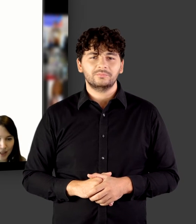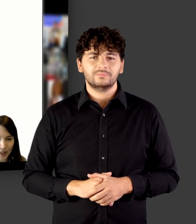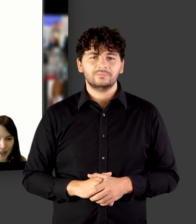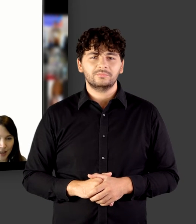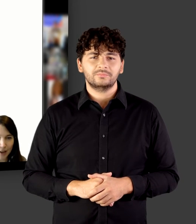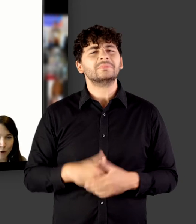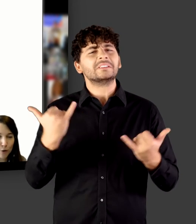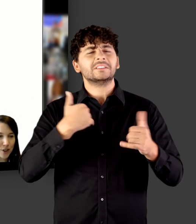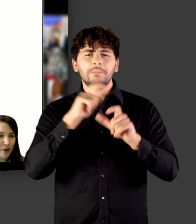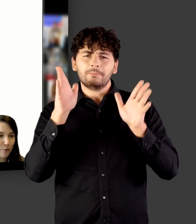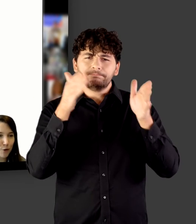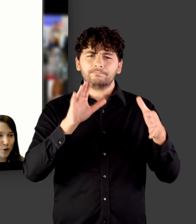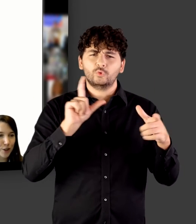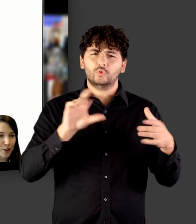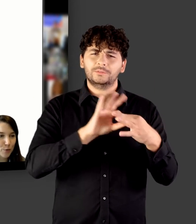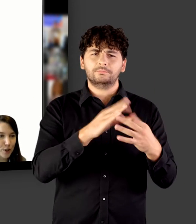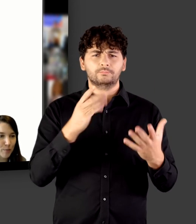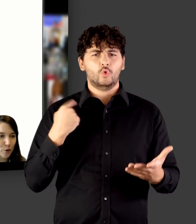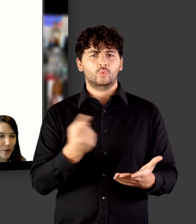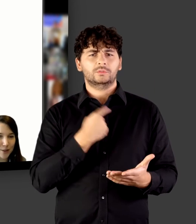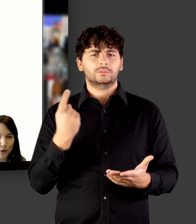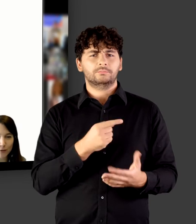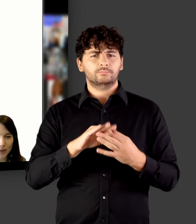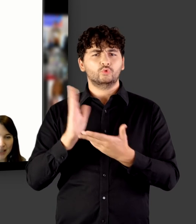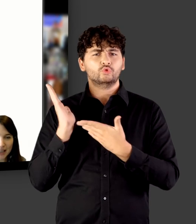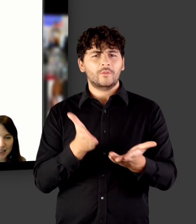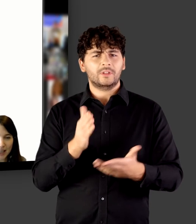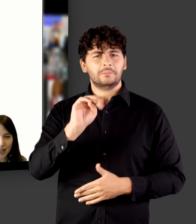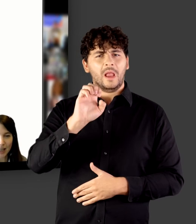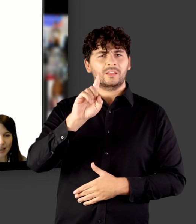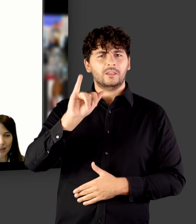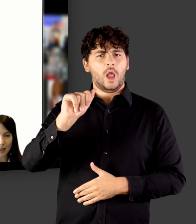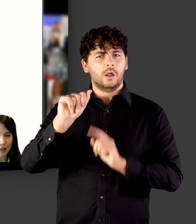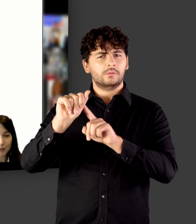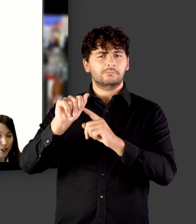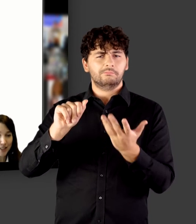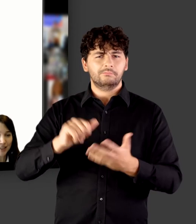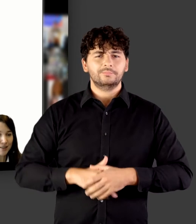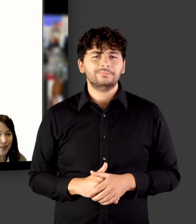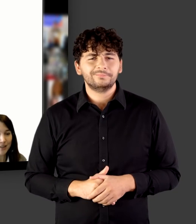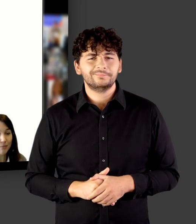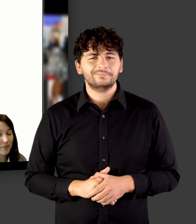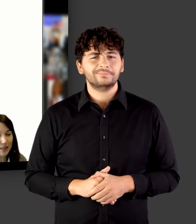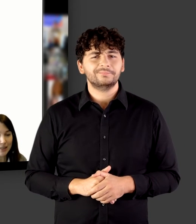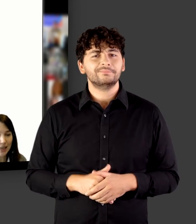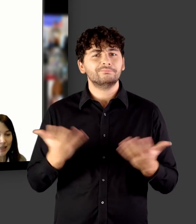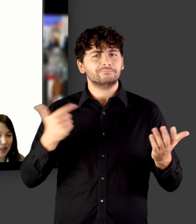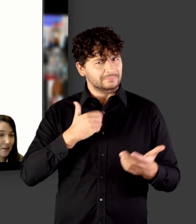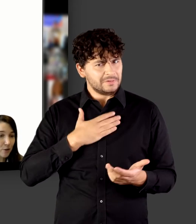Ja, noch kurz ein paar Worte zu unserem Dokumenten-Server Media. Es steht Ihnen sehr gerne zur